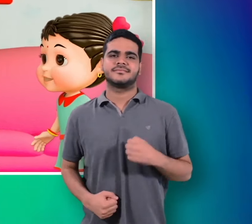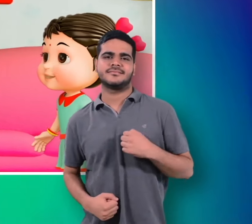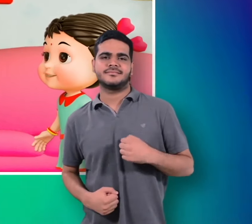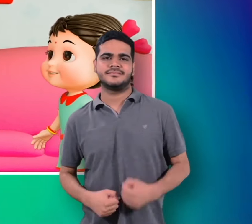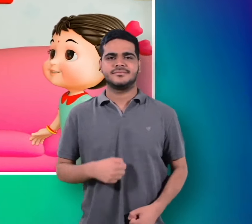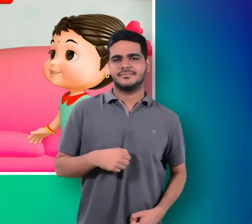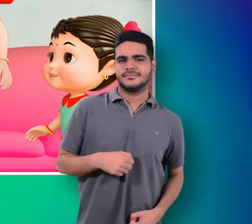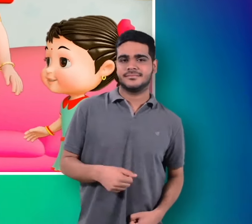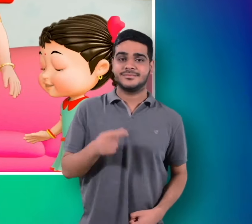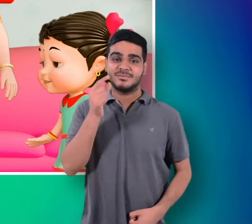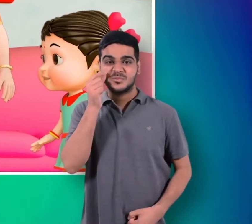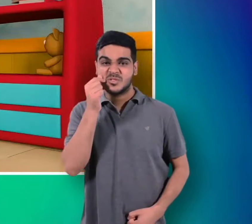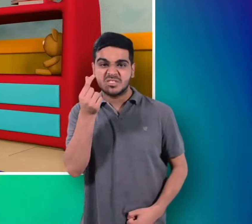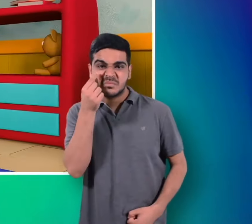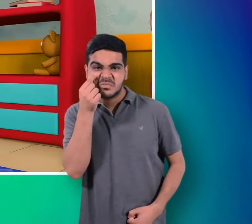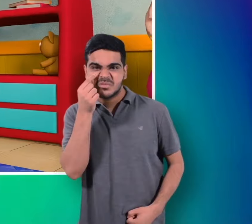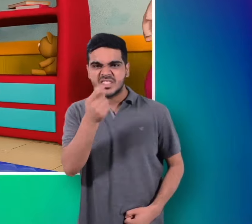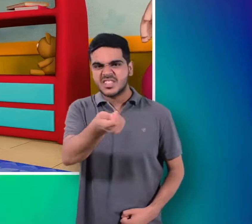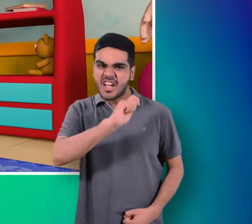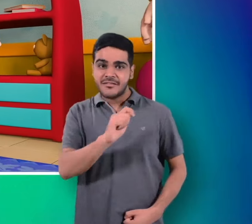चोर पकड़े गए ये